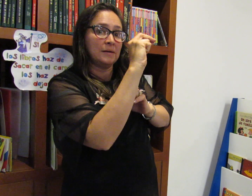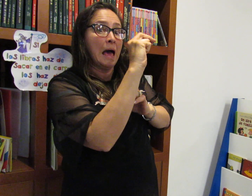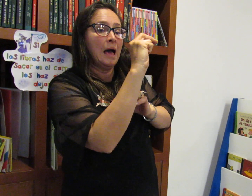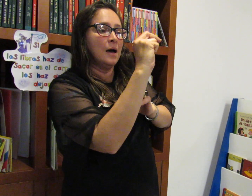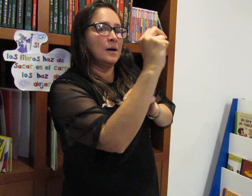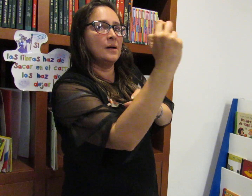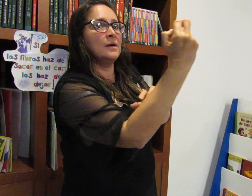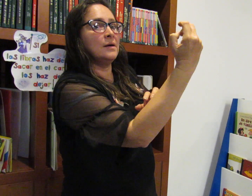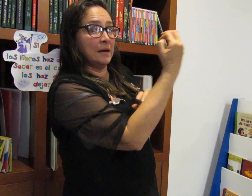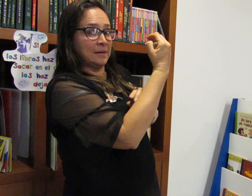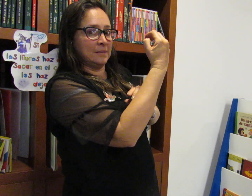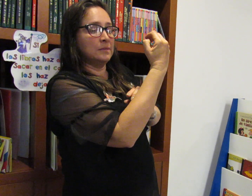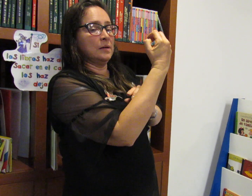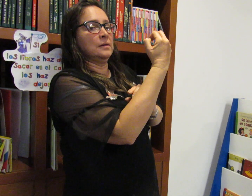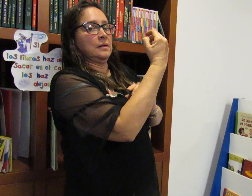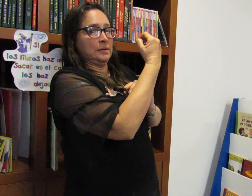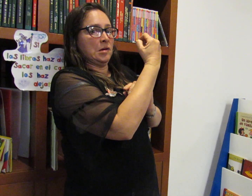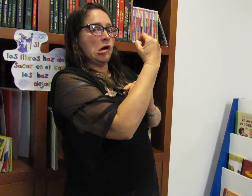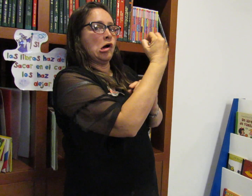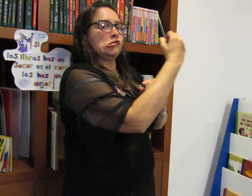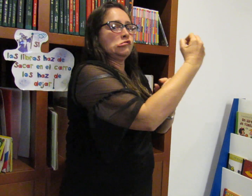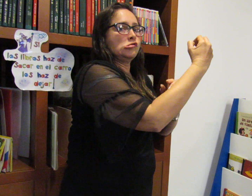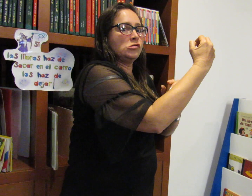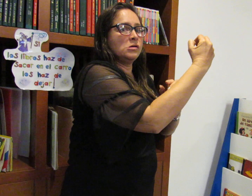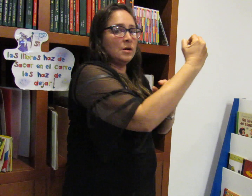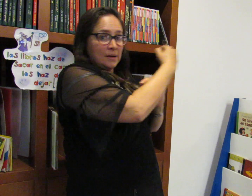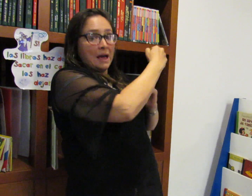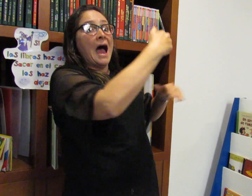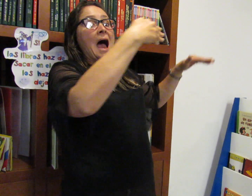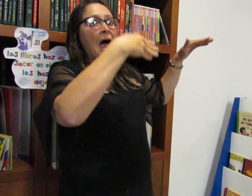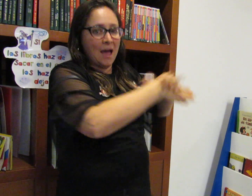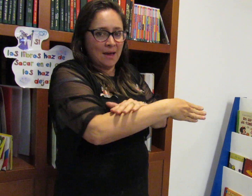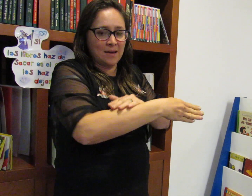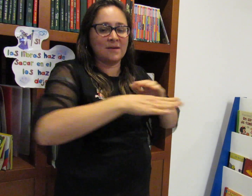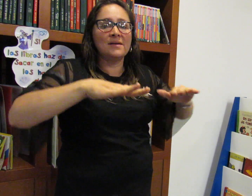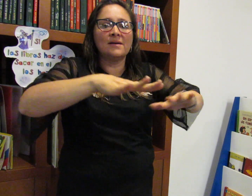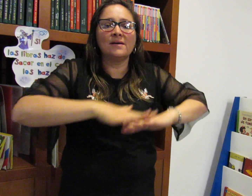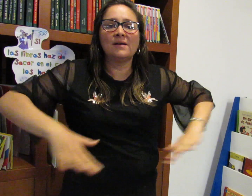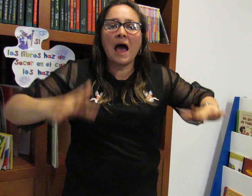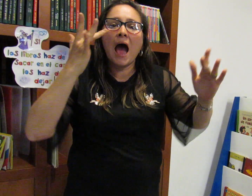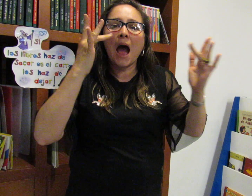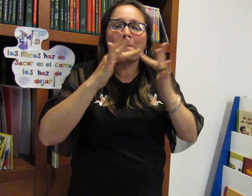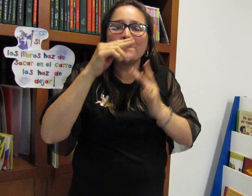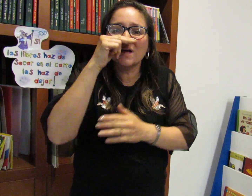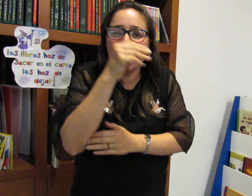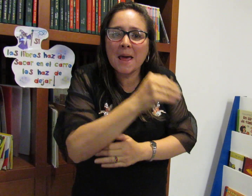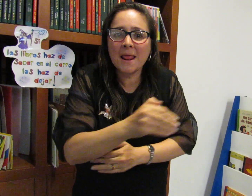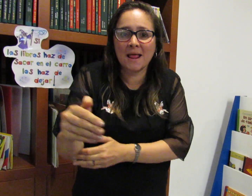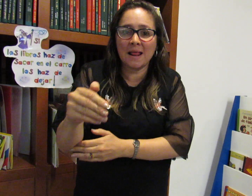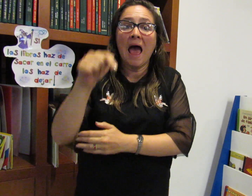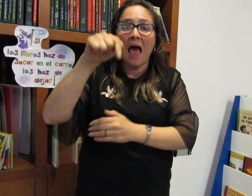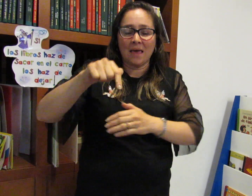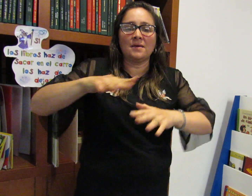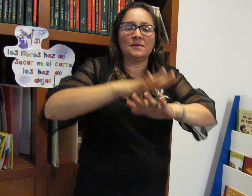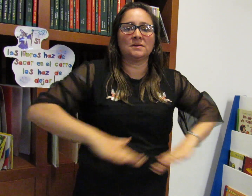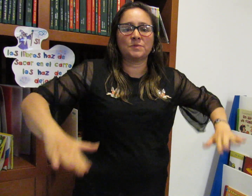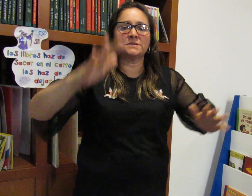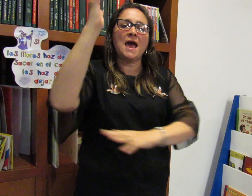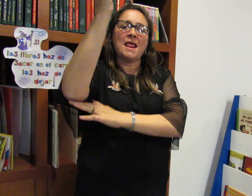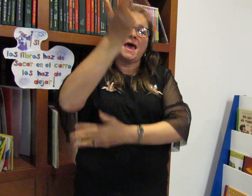suben al segundo piso por la primera escalera que encuentran al frente y buscan la sala de cuentos infantiles. En ese espacio